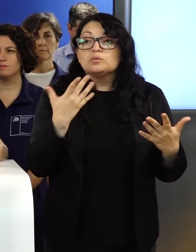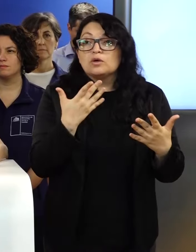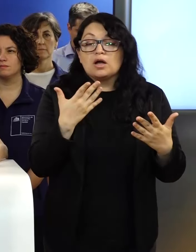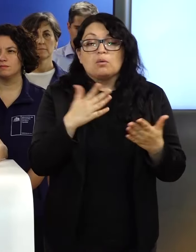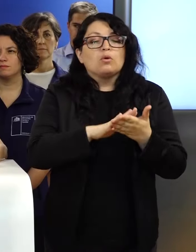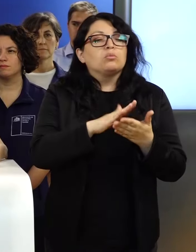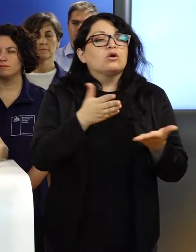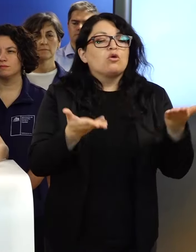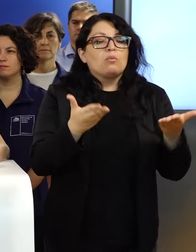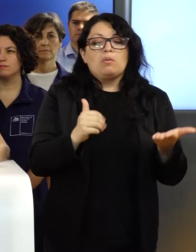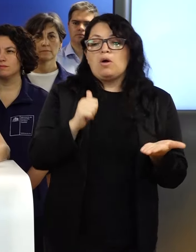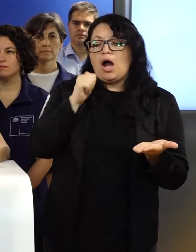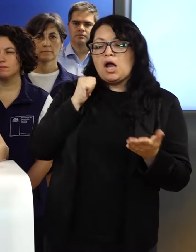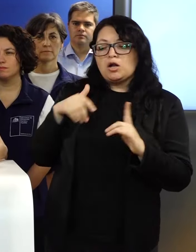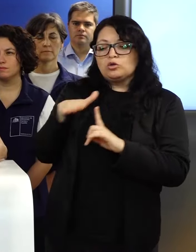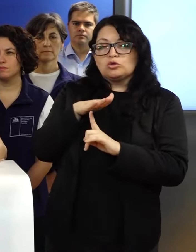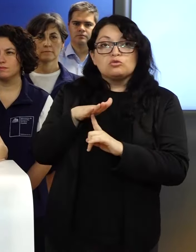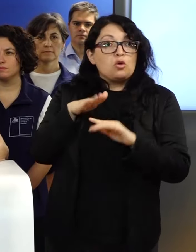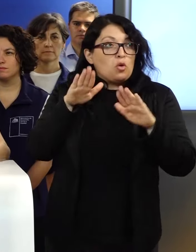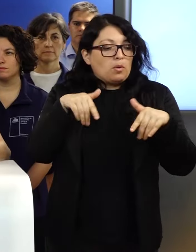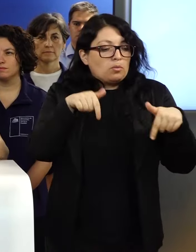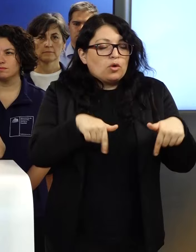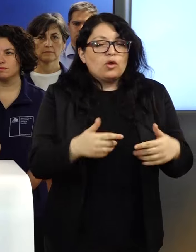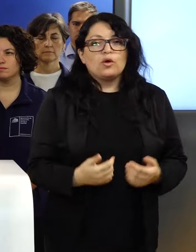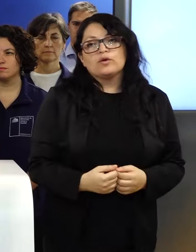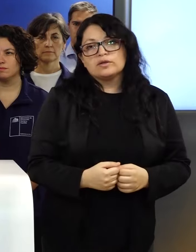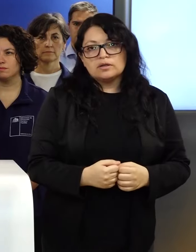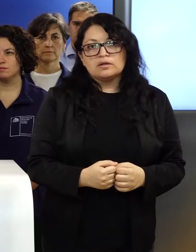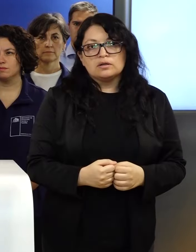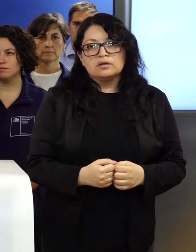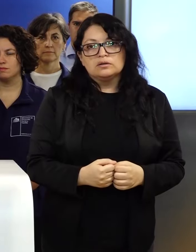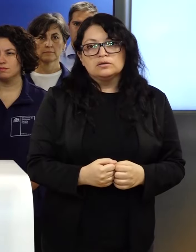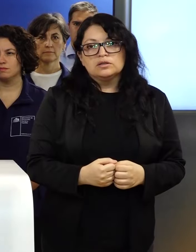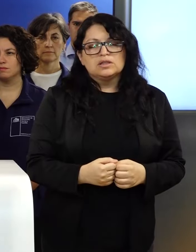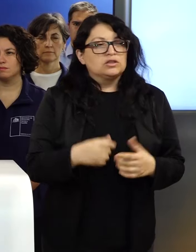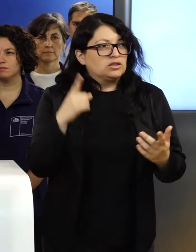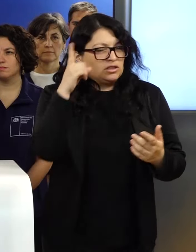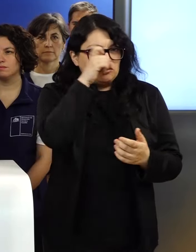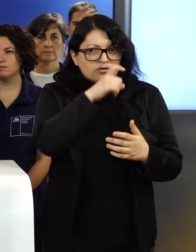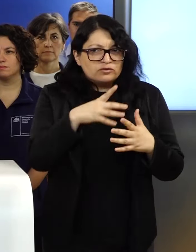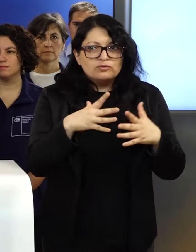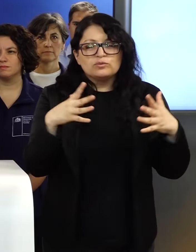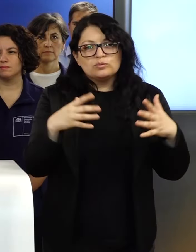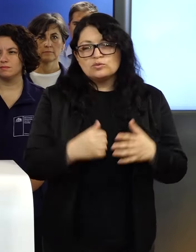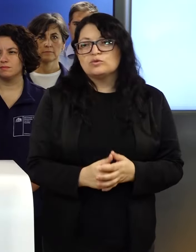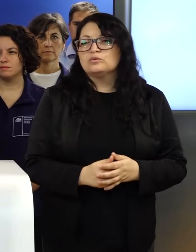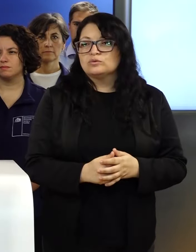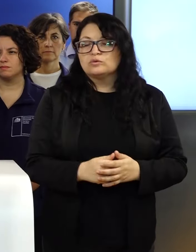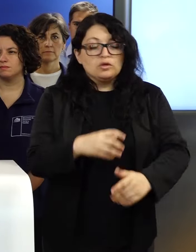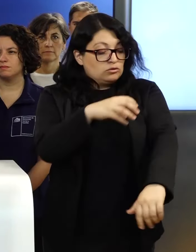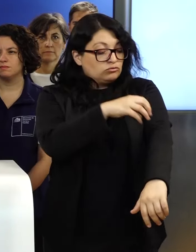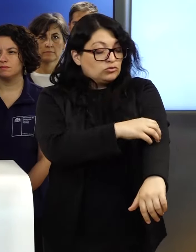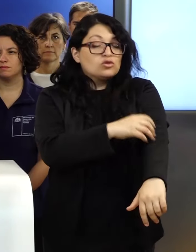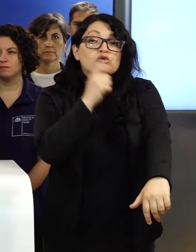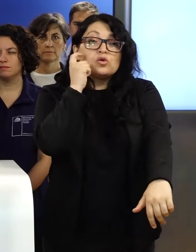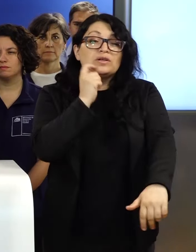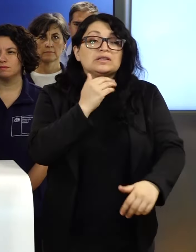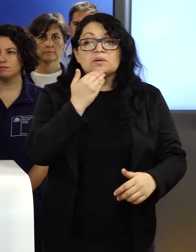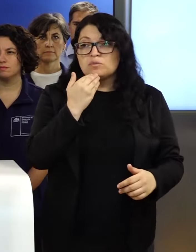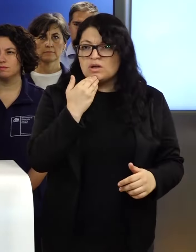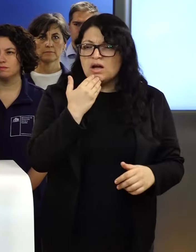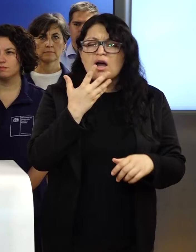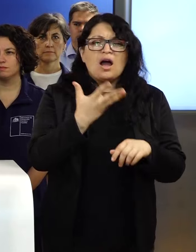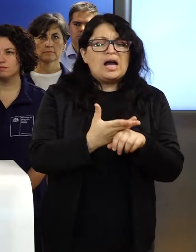de ayer son prácticamente las mismas que tuvimos hoy día, bastante difíciles. En la zona de O'Higgins tenemos